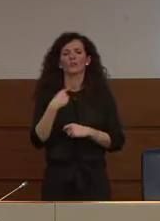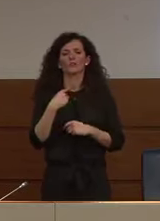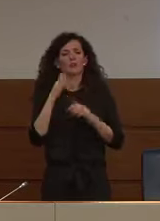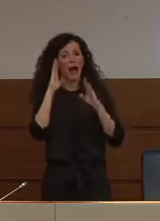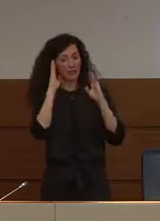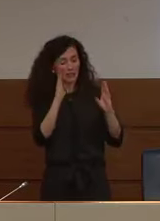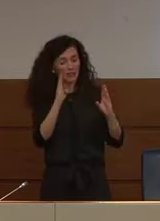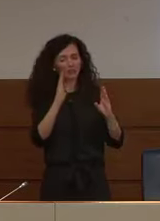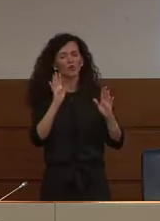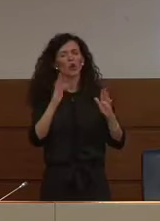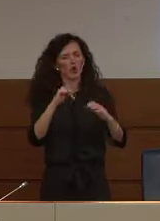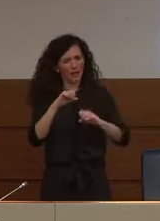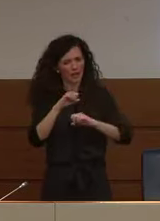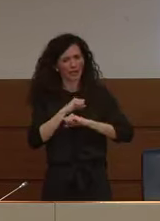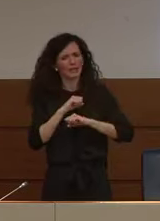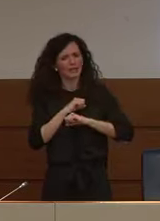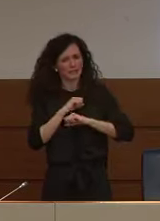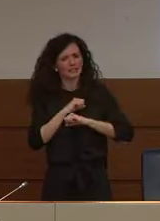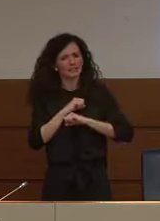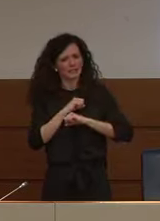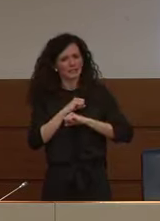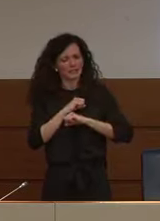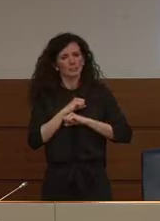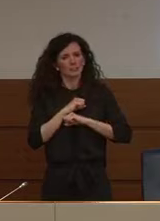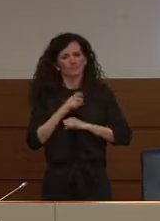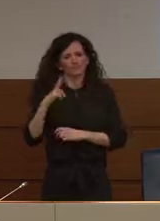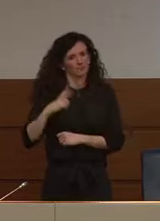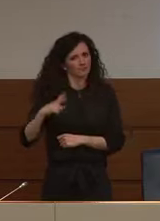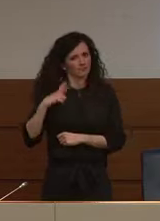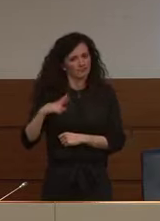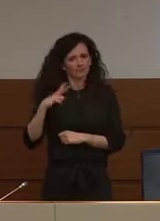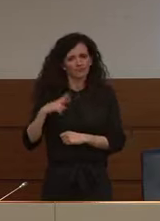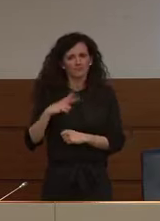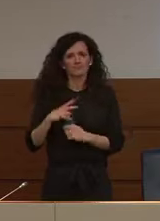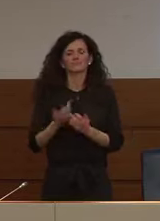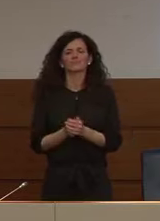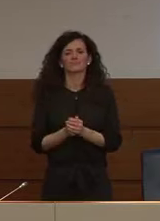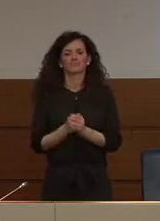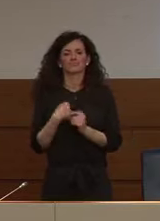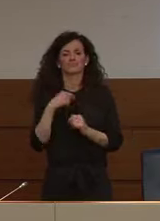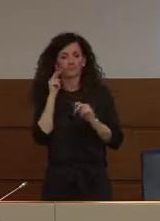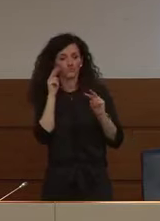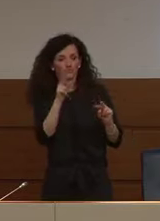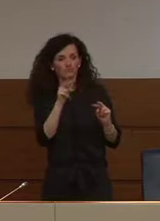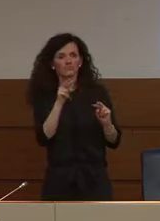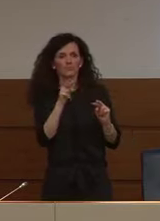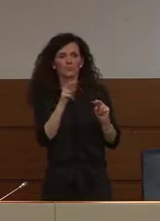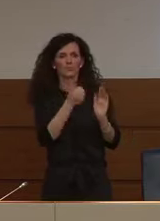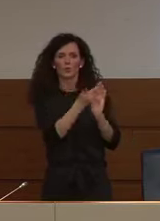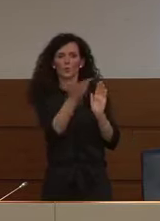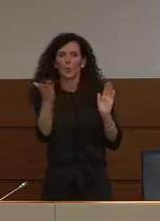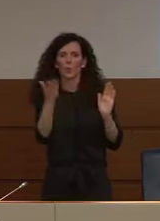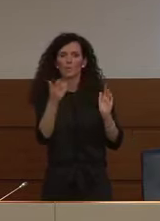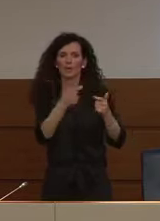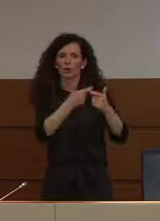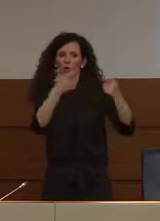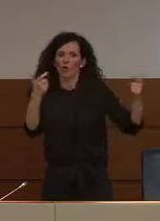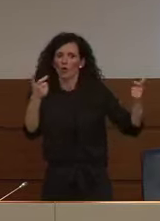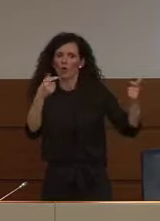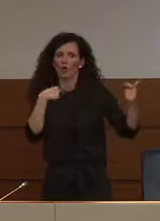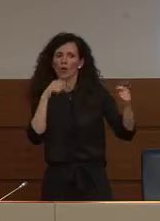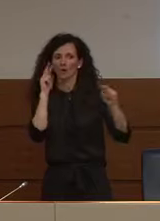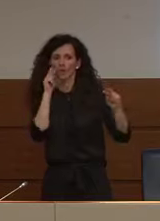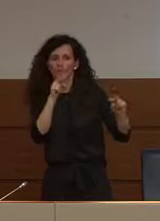senso che evidentemente l'abbiamo rilevato lo valorizziamo